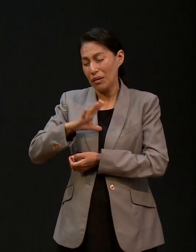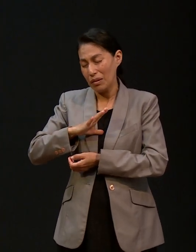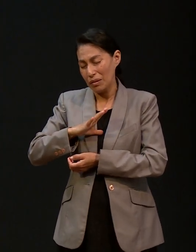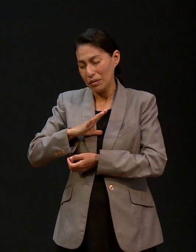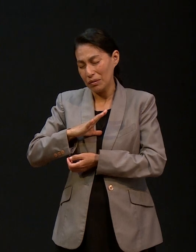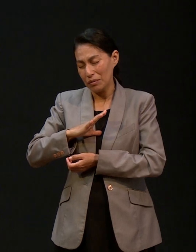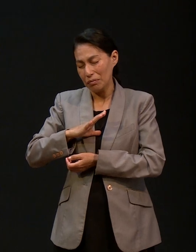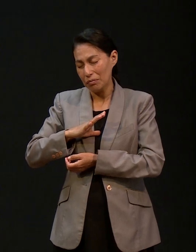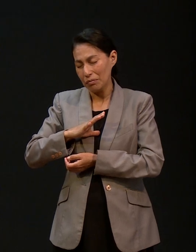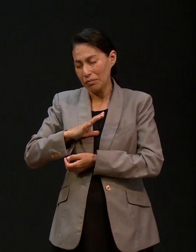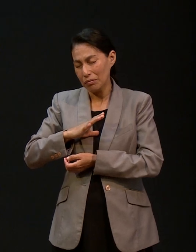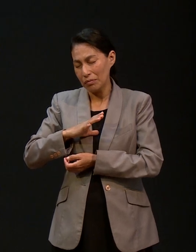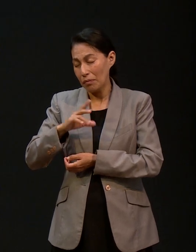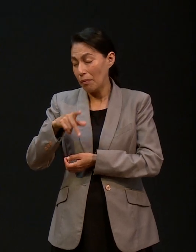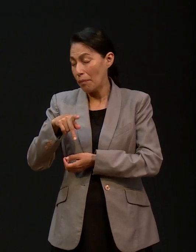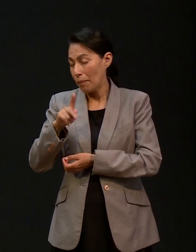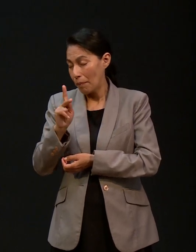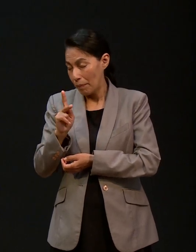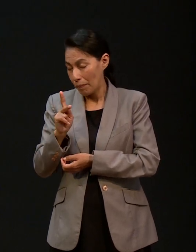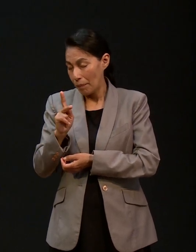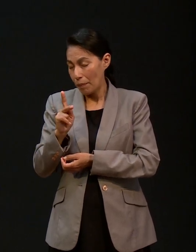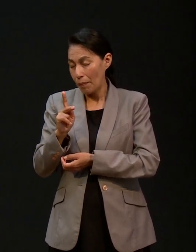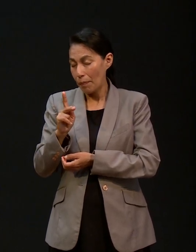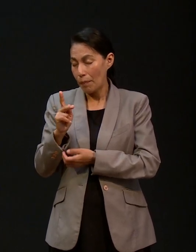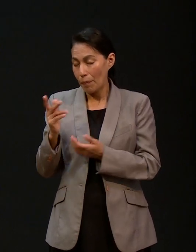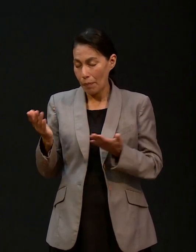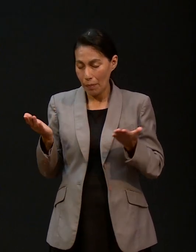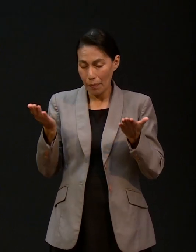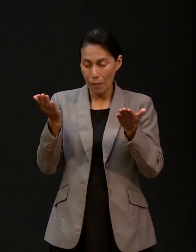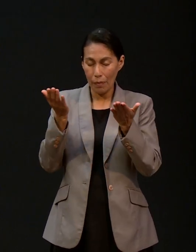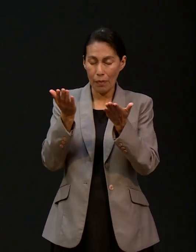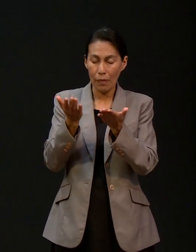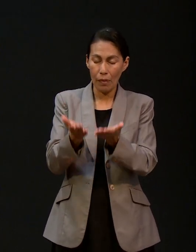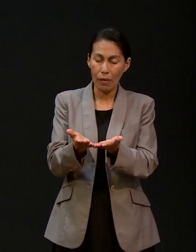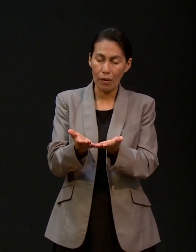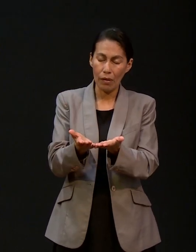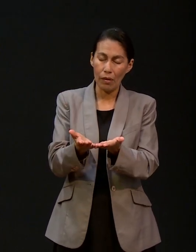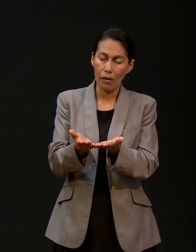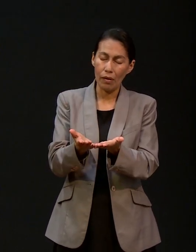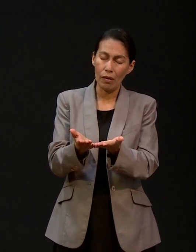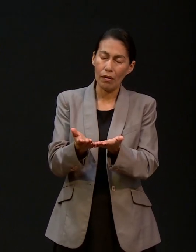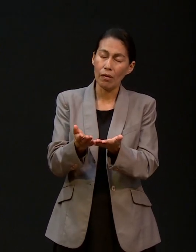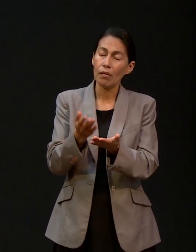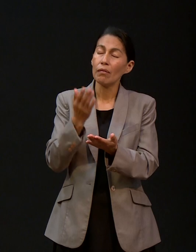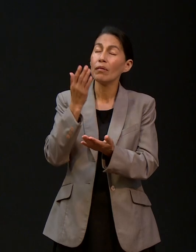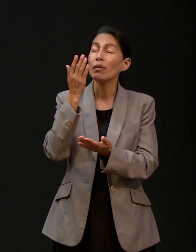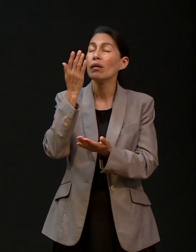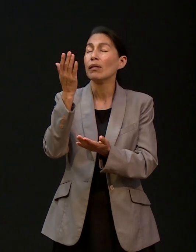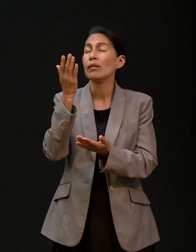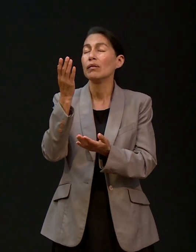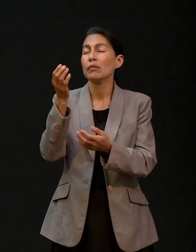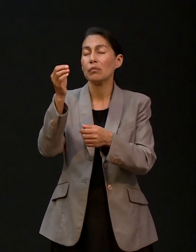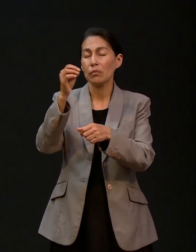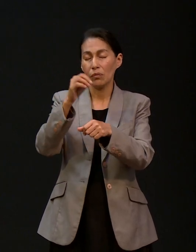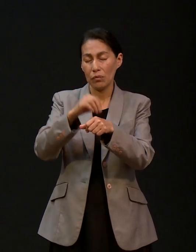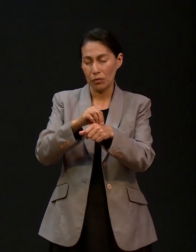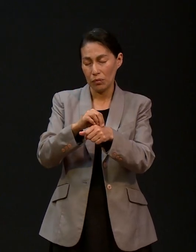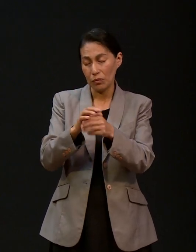específica de cada una de ellas pero traemos ante ti cada una de estas peticiones Señor